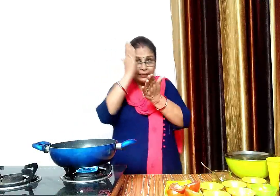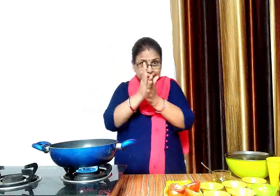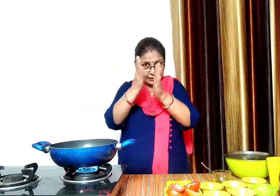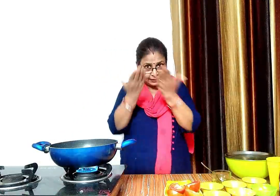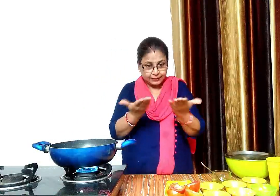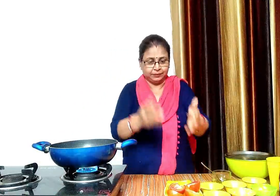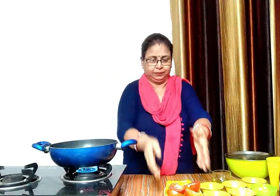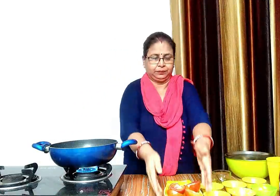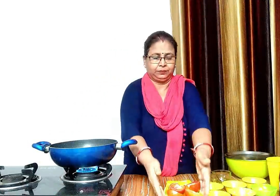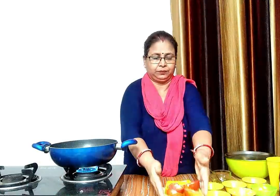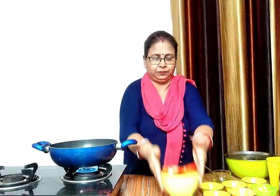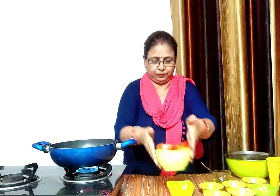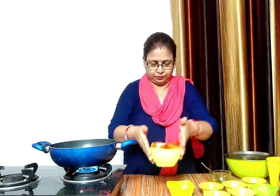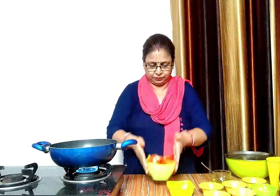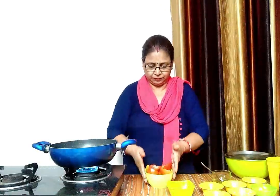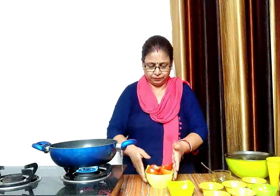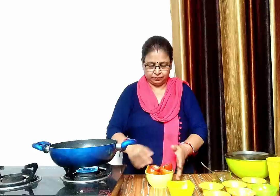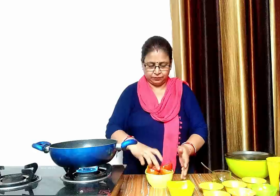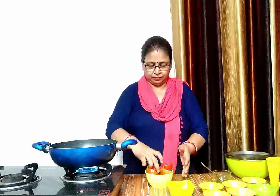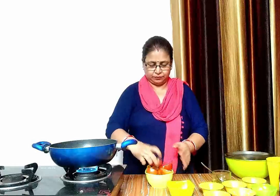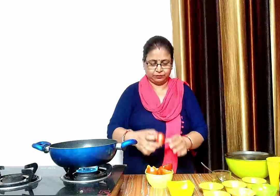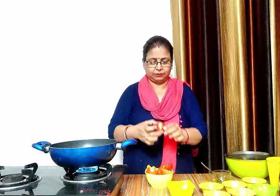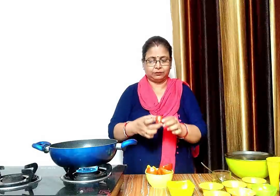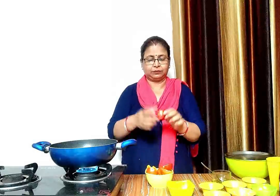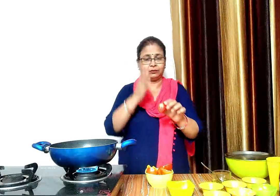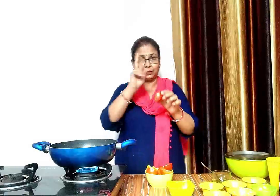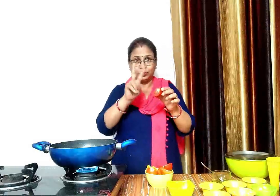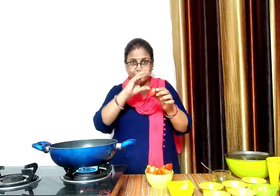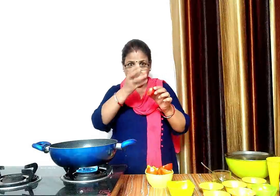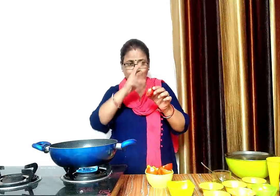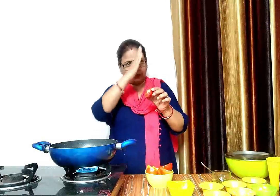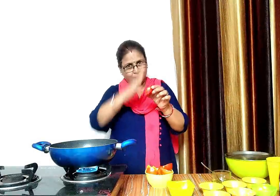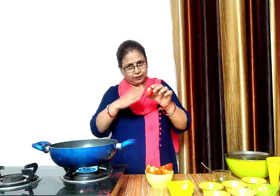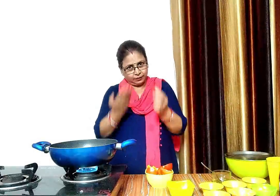अब इसमें पांस टमाटर हमने टमाटर को इस तरीके से पीच में से काट लिया है